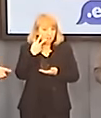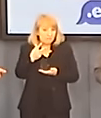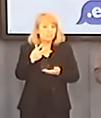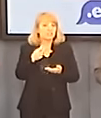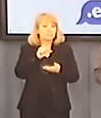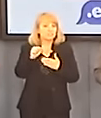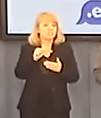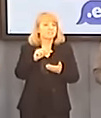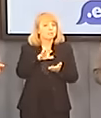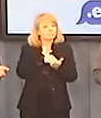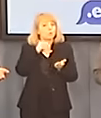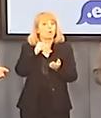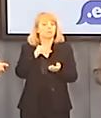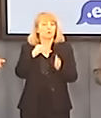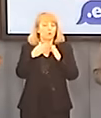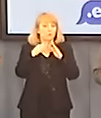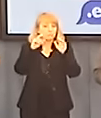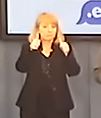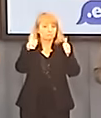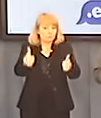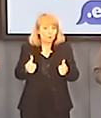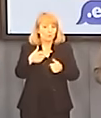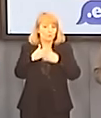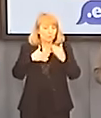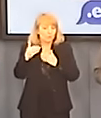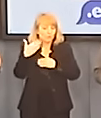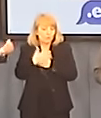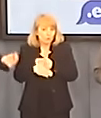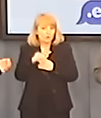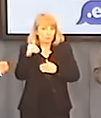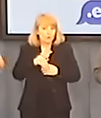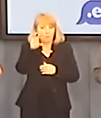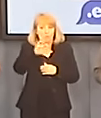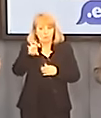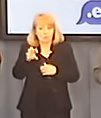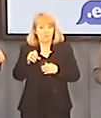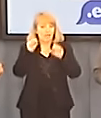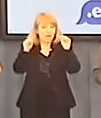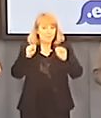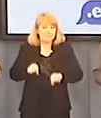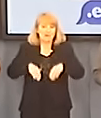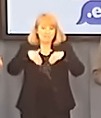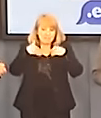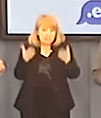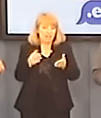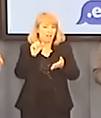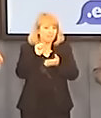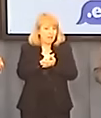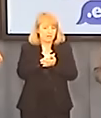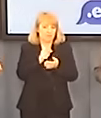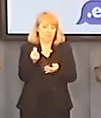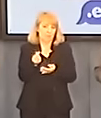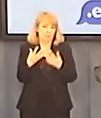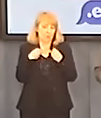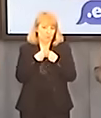dotknąć ręką, mimo że bank gwarantuje te pieniądze, czyli nie są to żadne mrzonki, bo skoro bank coś gwarantuje, to znaczy, że jest to